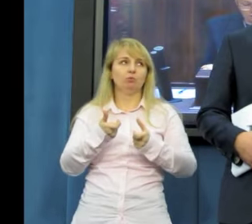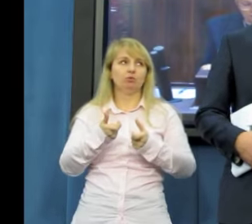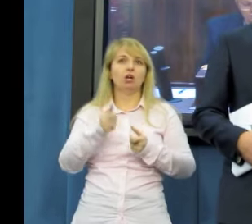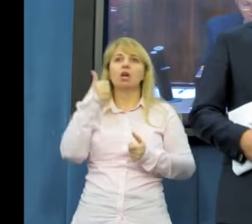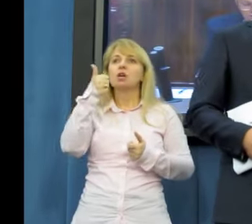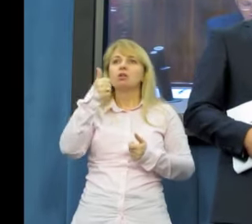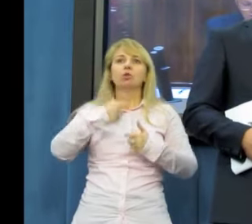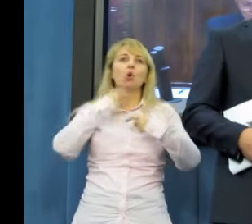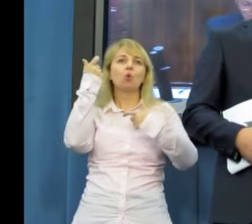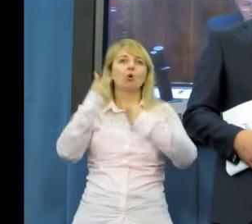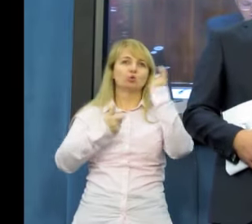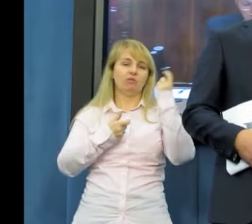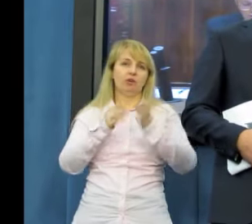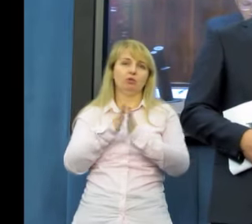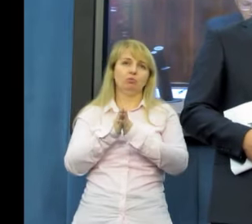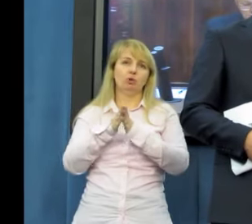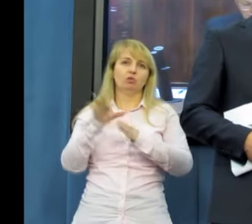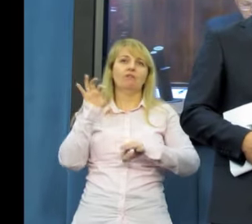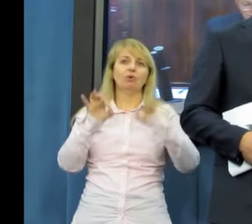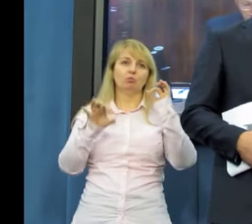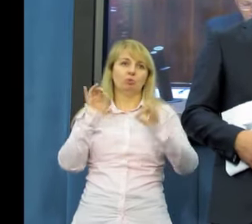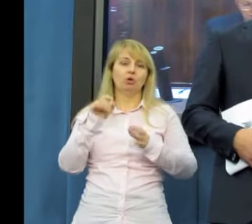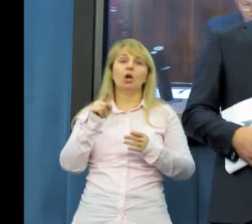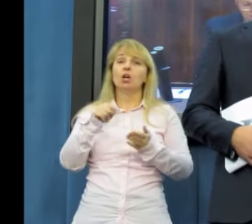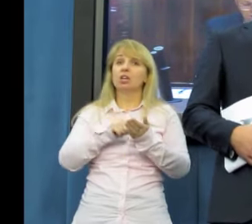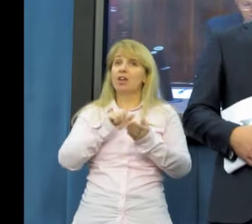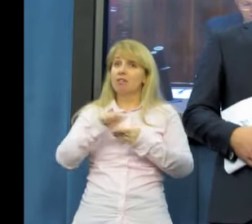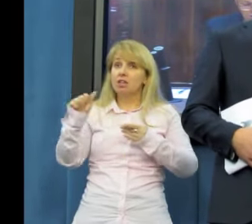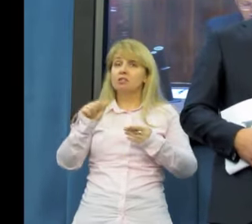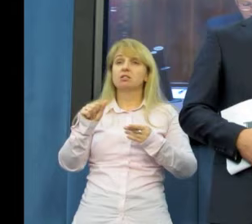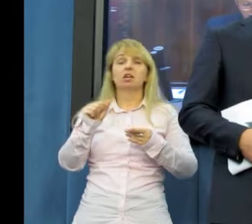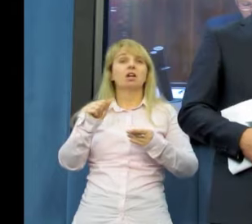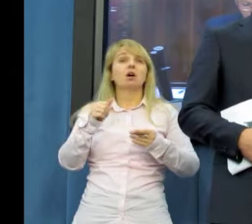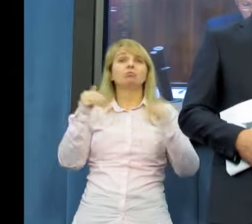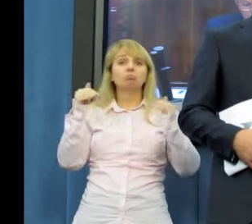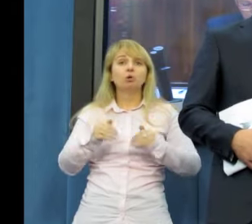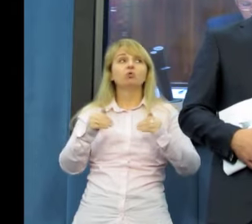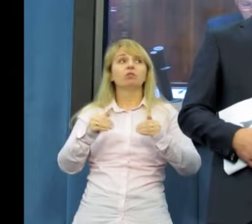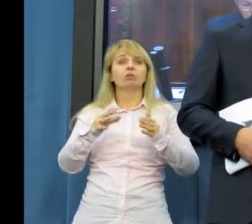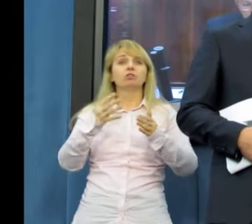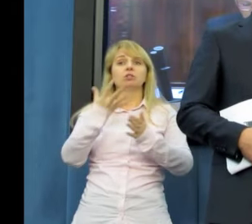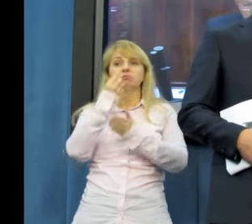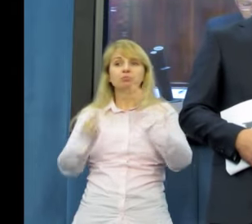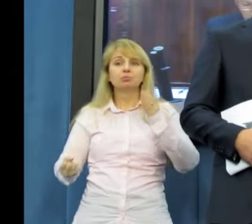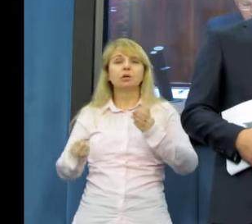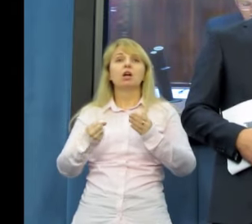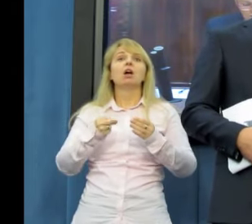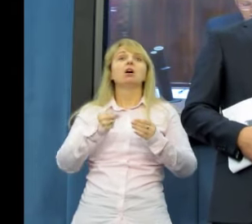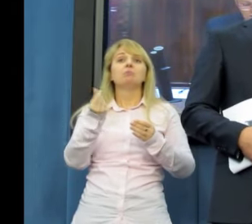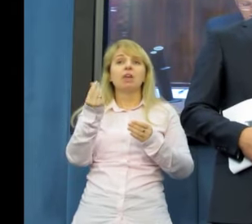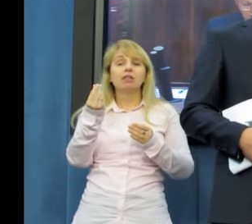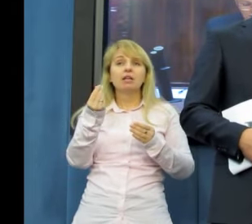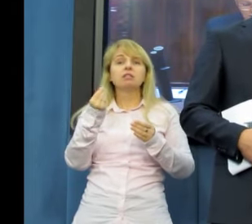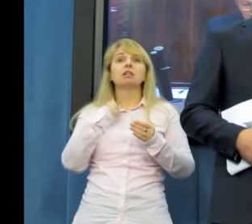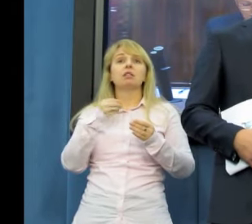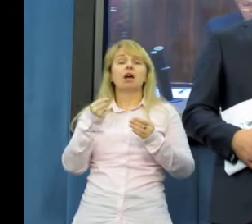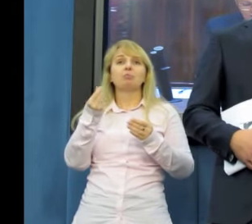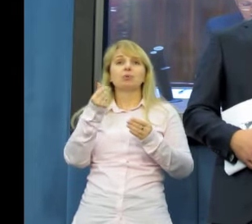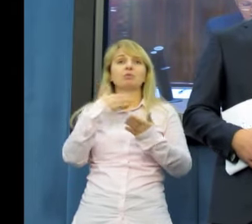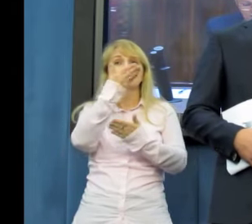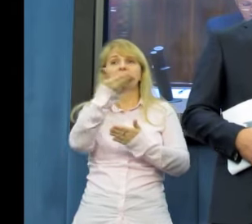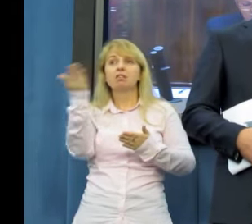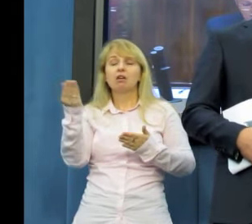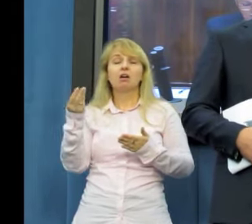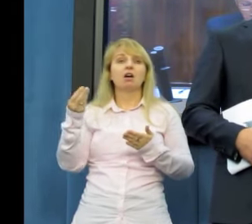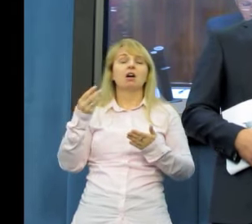głosowanie, które realnie zdejmuje środki na finansowanie ubezpieczeń zdrowotnych i